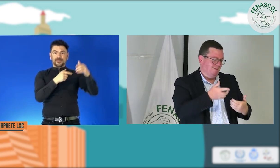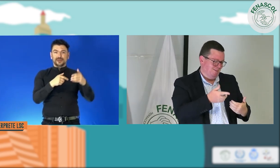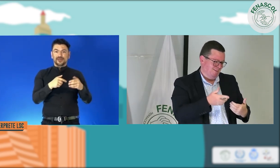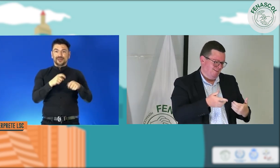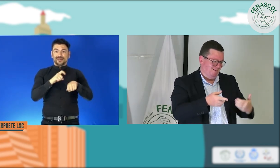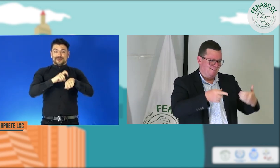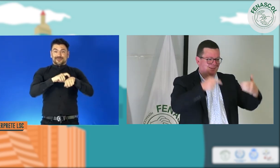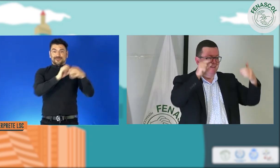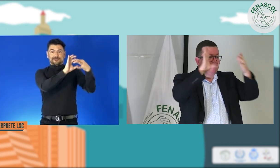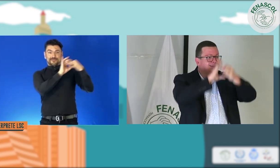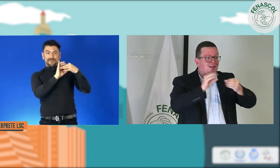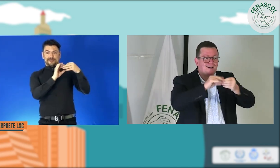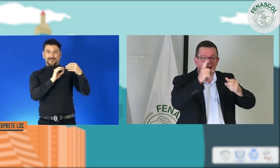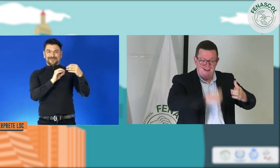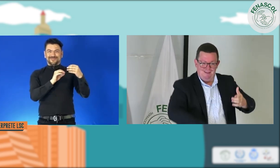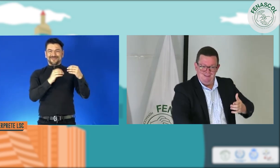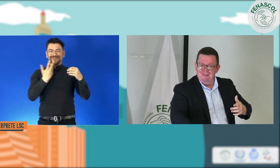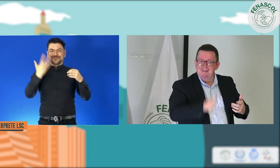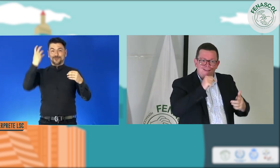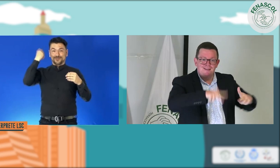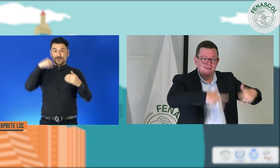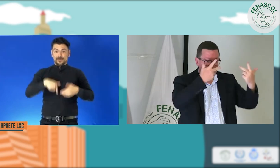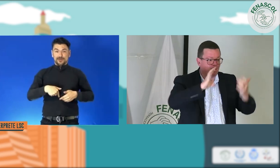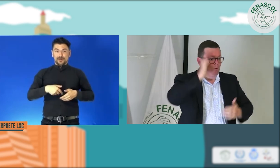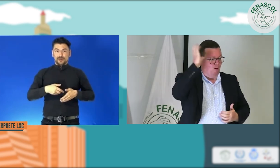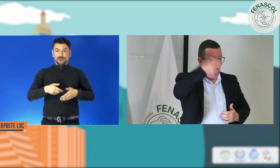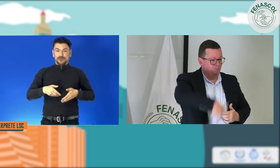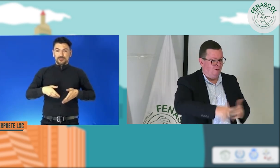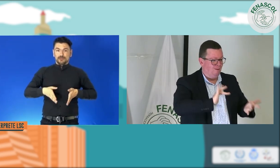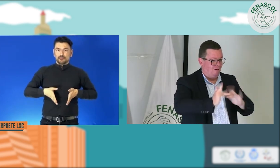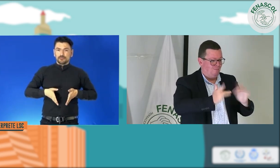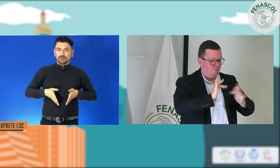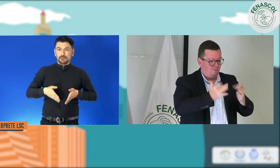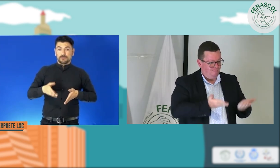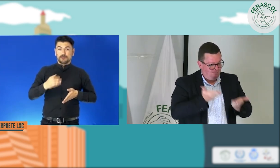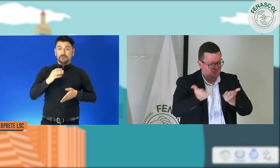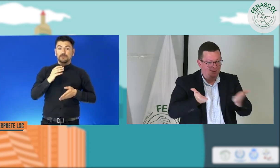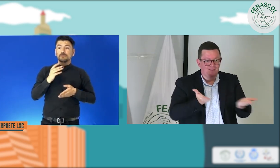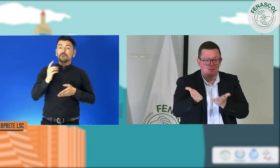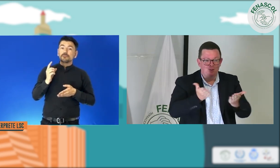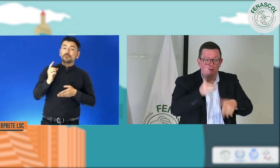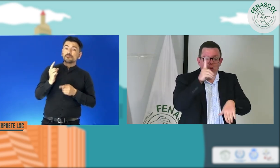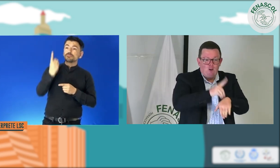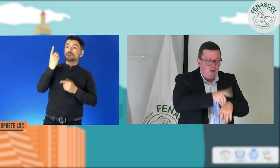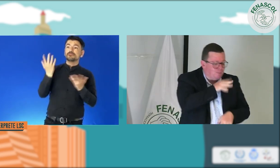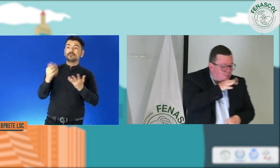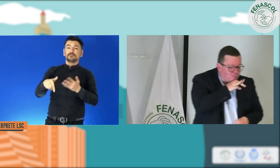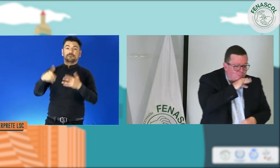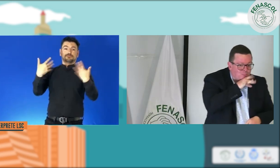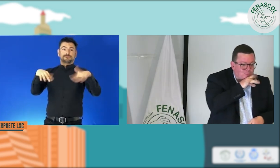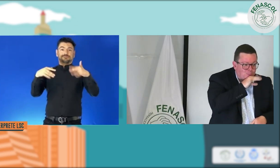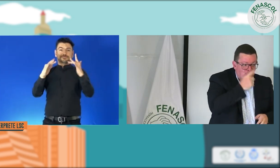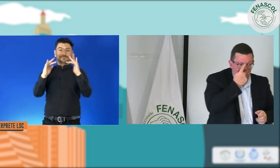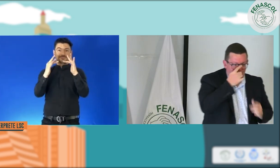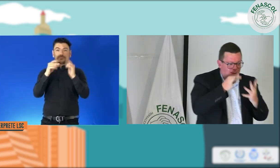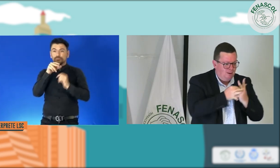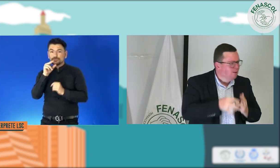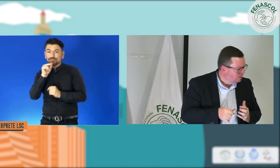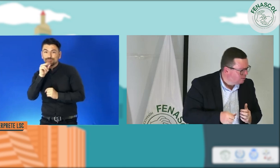a través de ese servicio pues pudieron apoyarla para que pudiera dar a luz y fue una experiencia exitosa del centro de relevo,